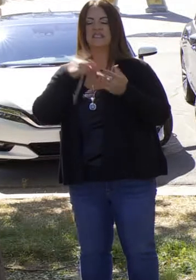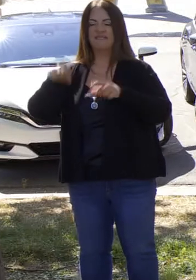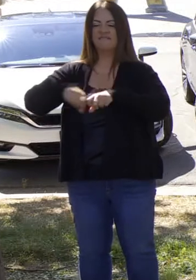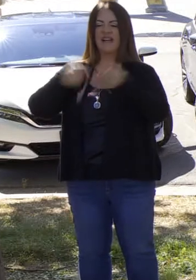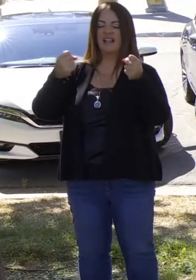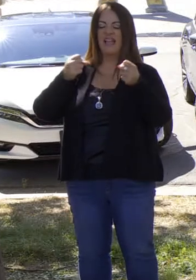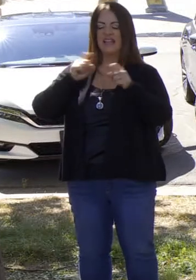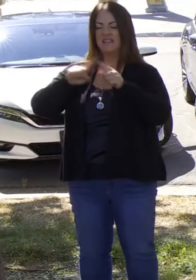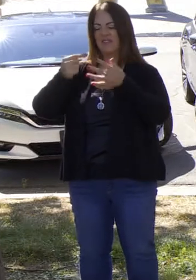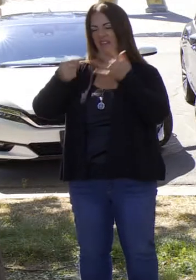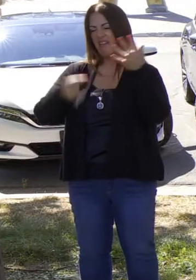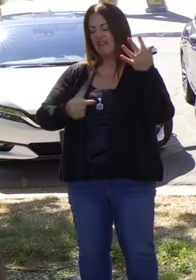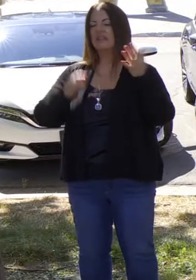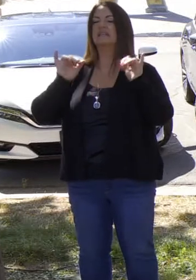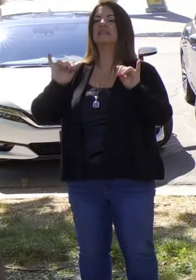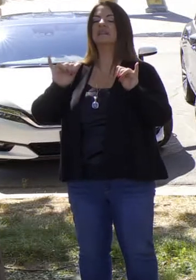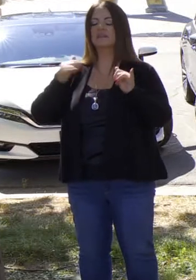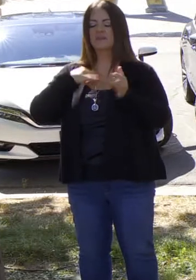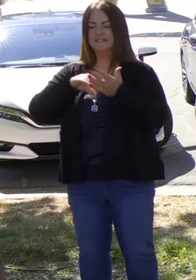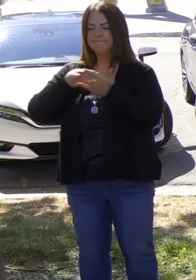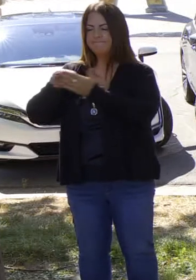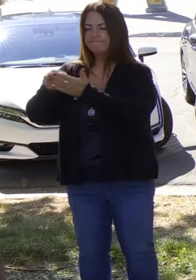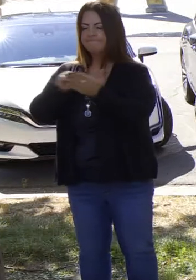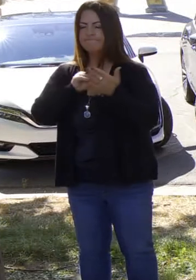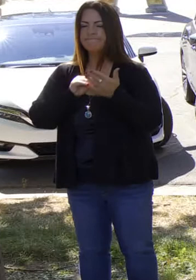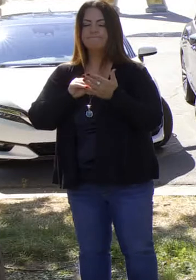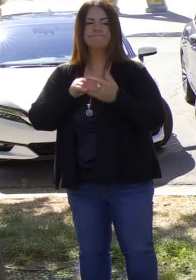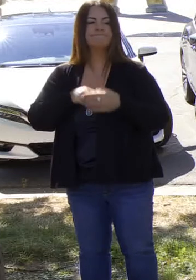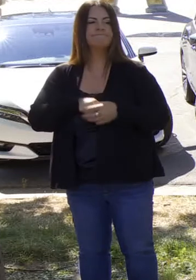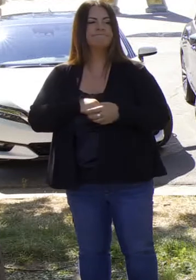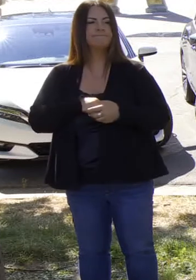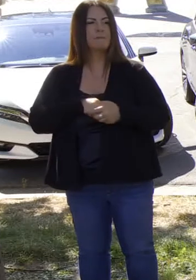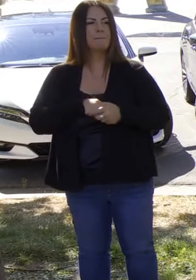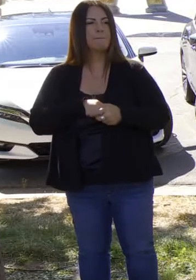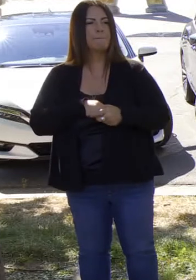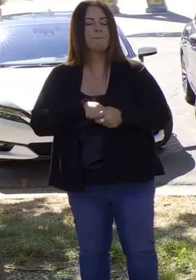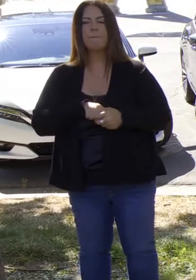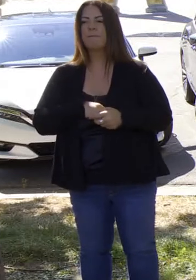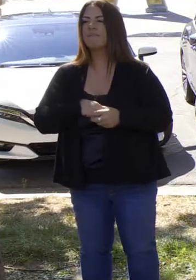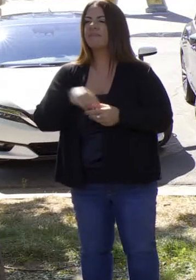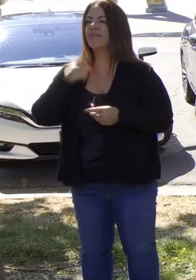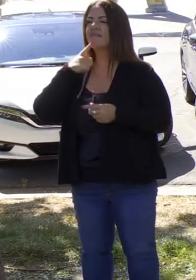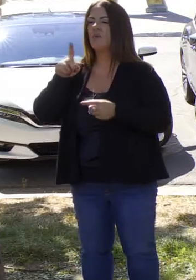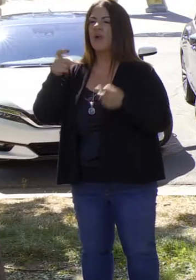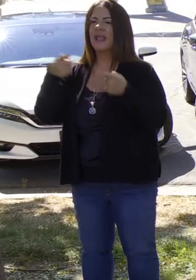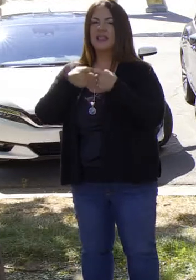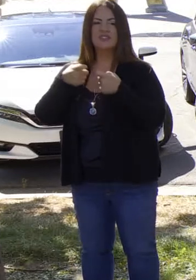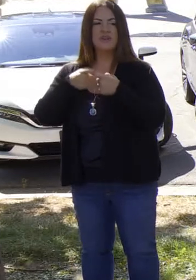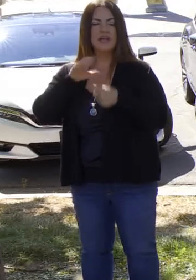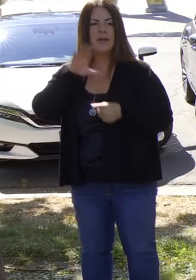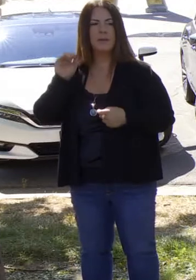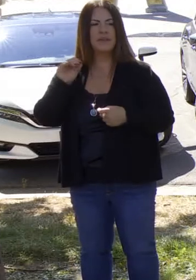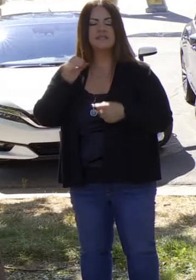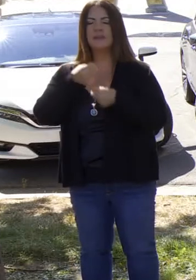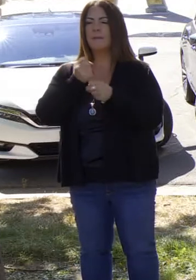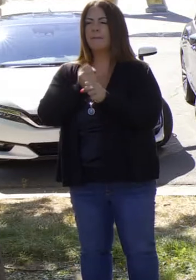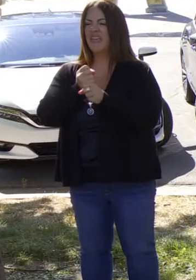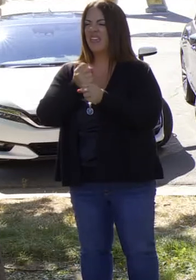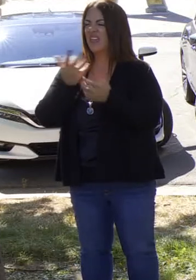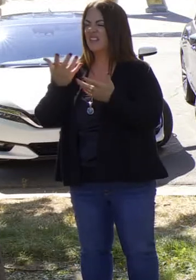violación con los motores de diésel. Ya anunciaron que ellos quieren ser una empresa